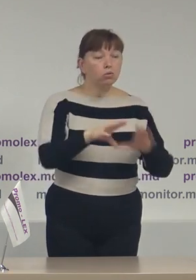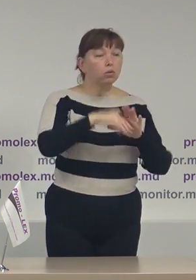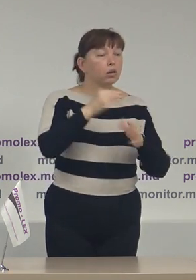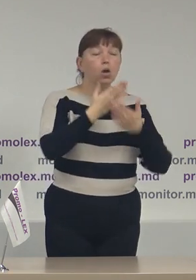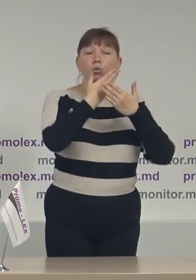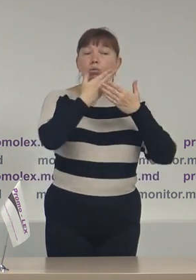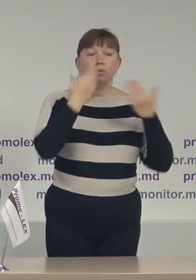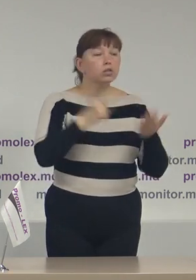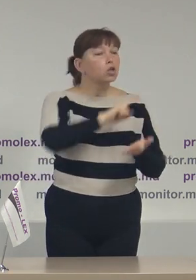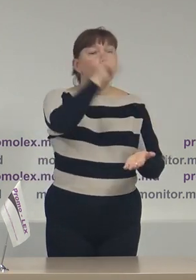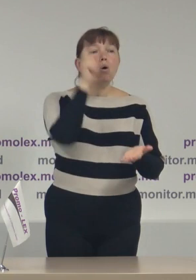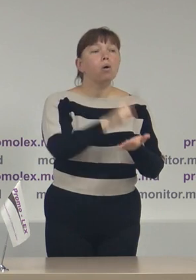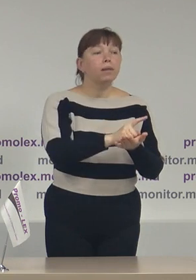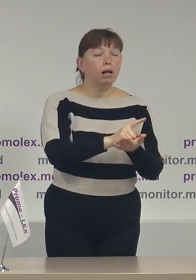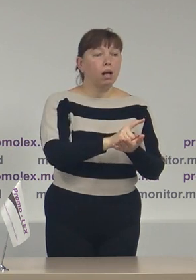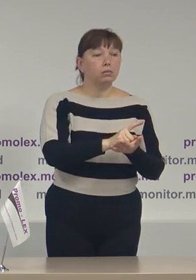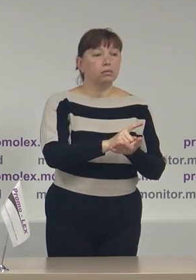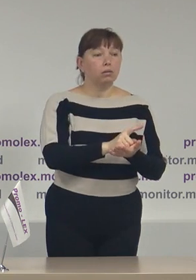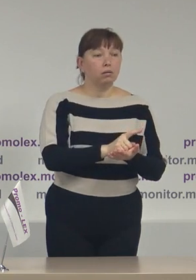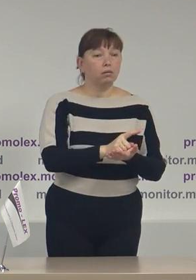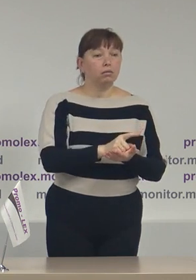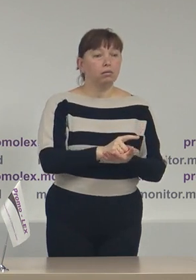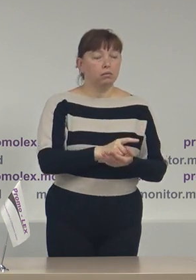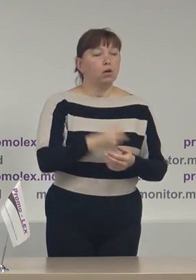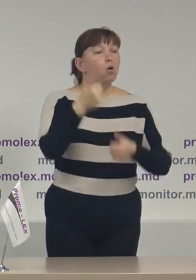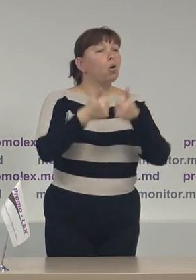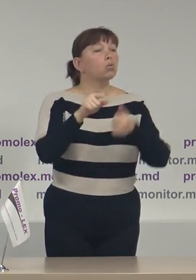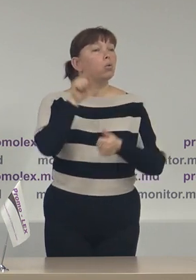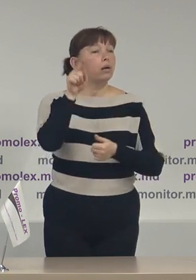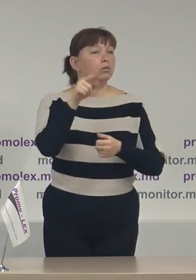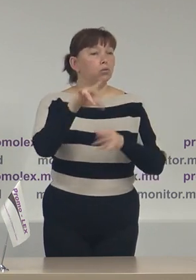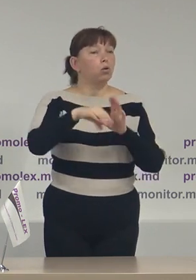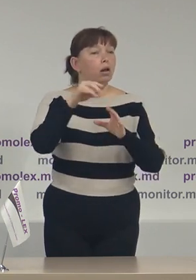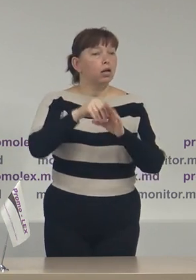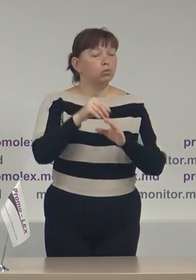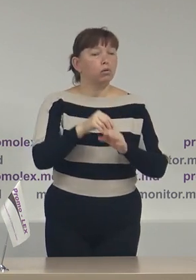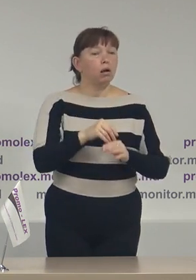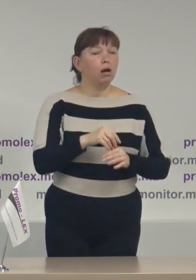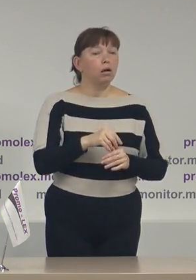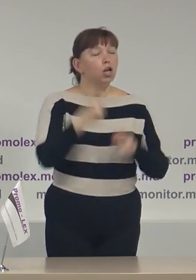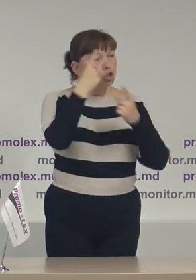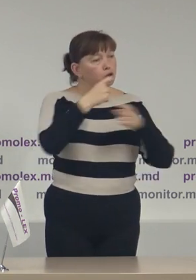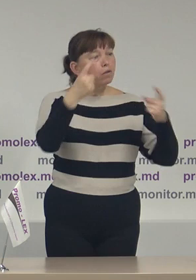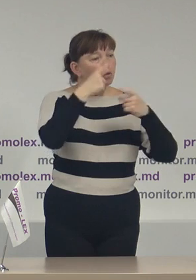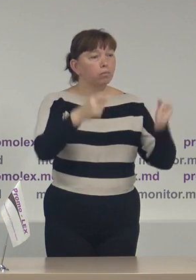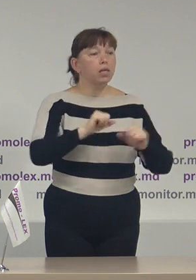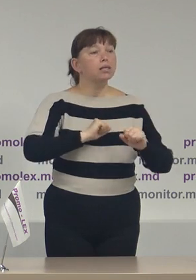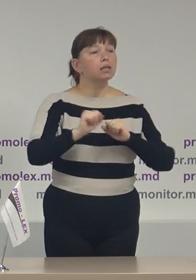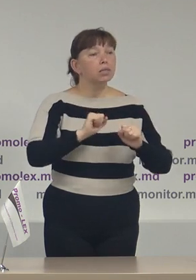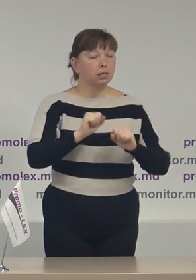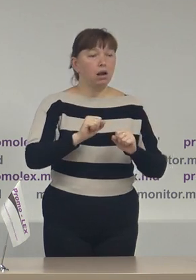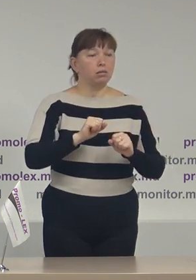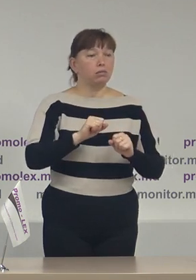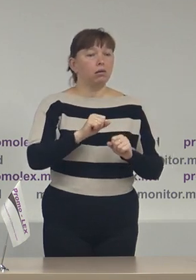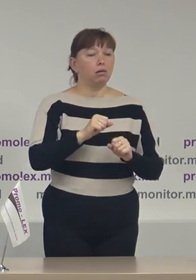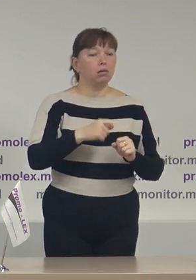există o obligație din partea concurențelor electoral să informeze administrația publică